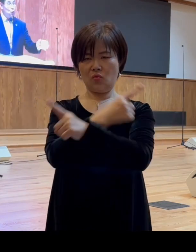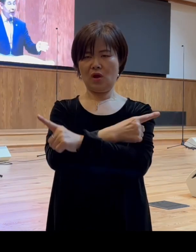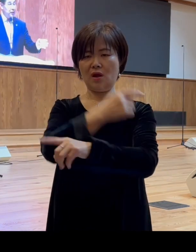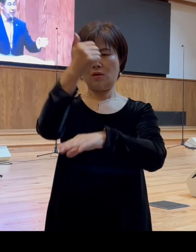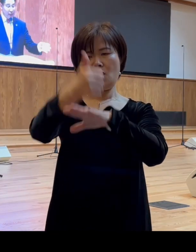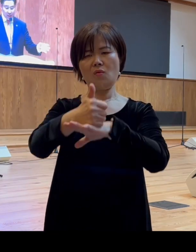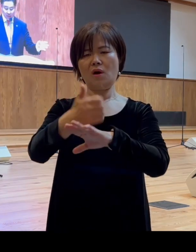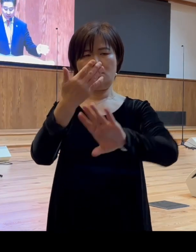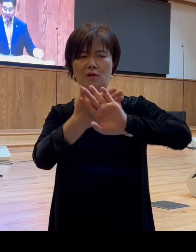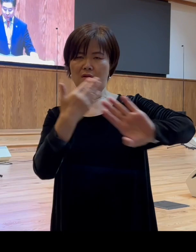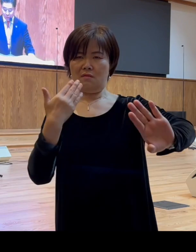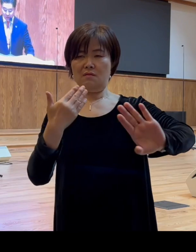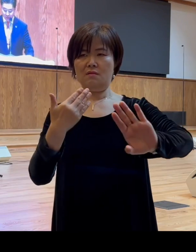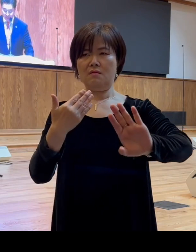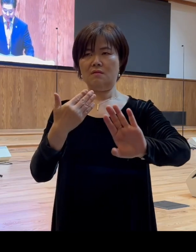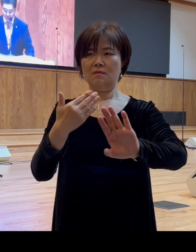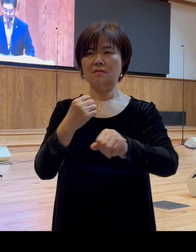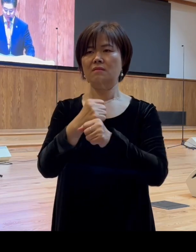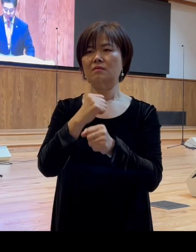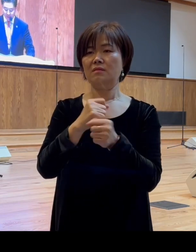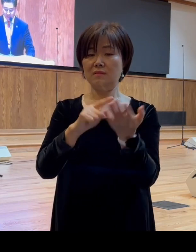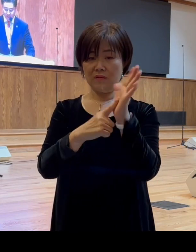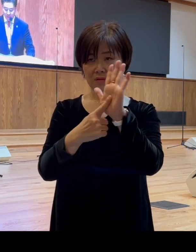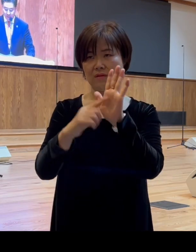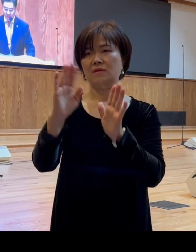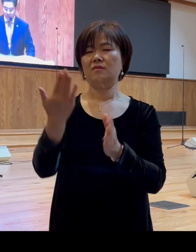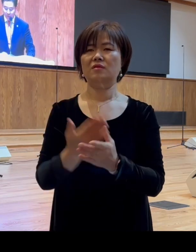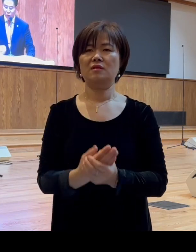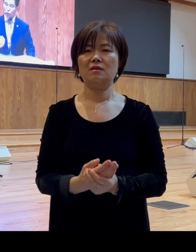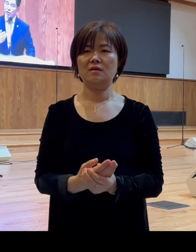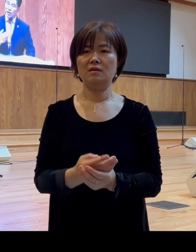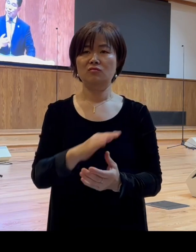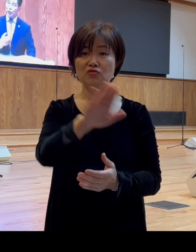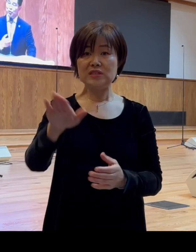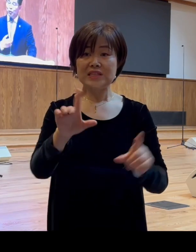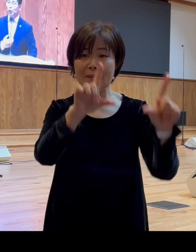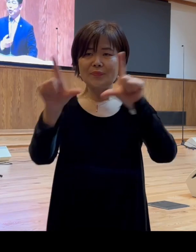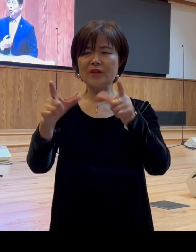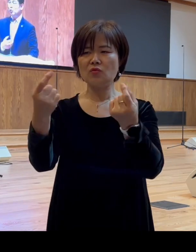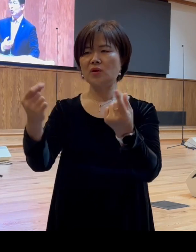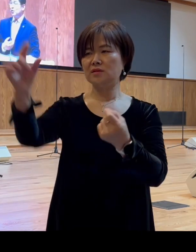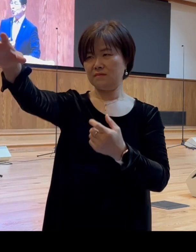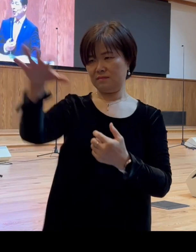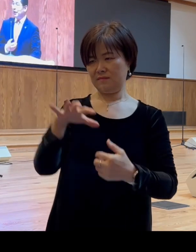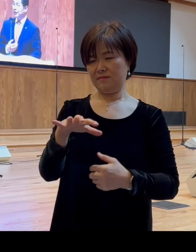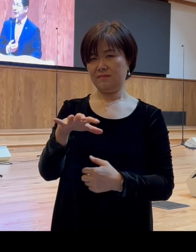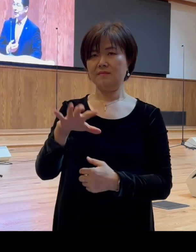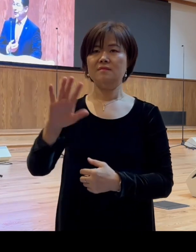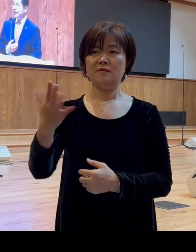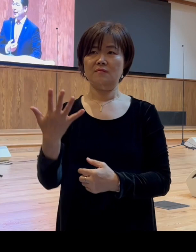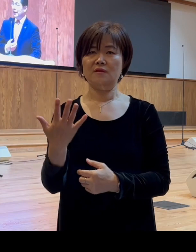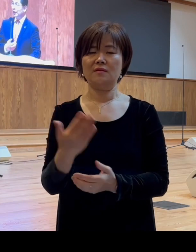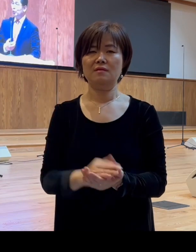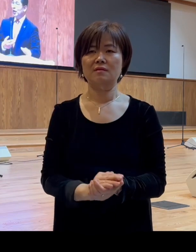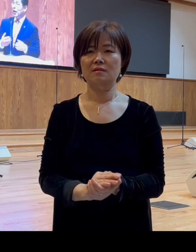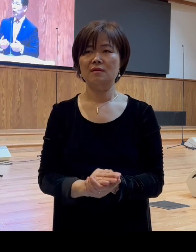차이가 나타날 수 있다는 것입니다 그럼 이것이 우리 삶에도 적용이 될 수 있습니다 그럼 우리가 하루하루를